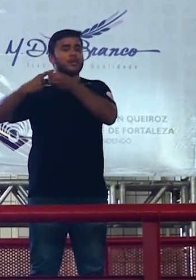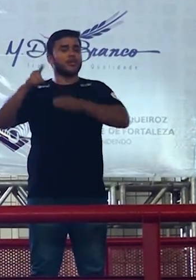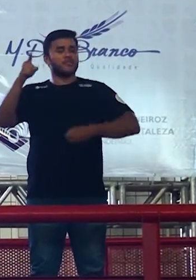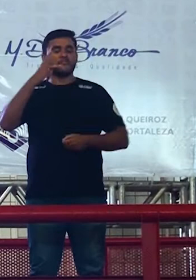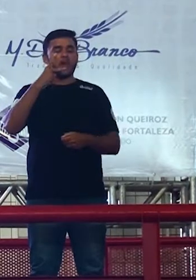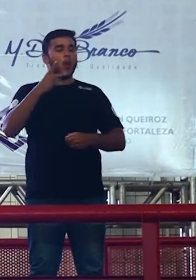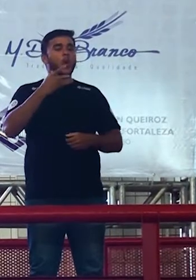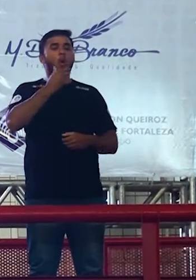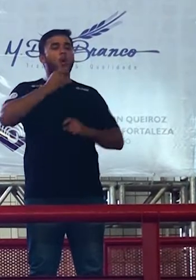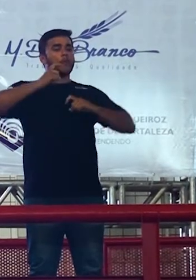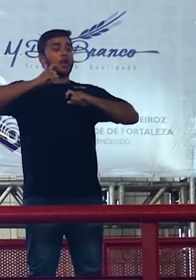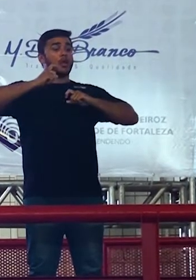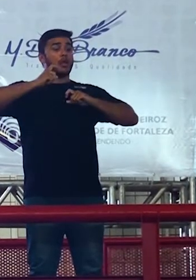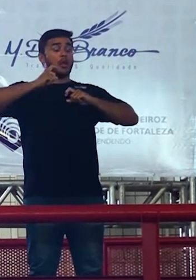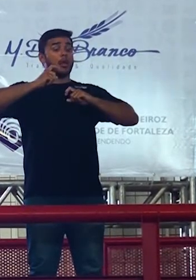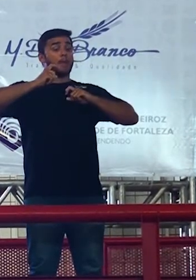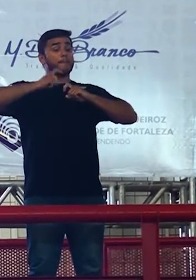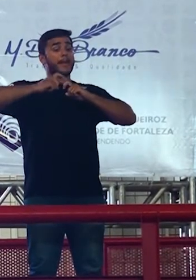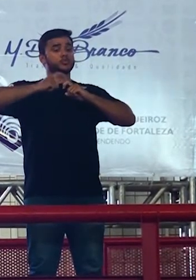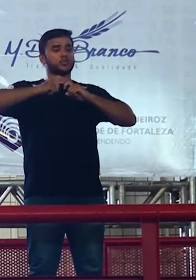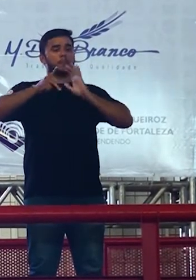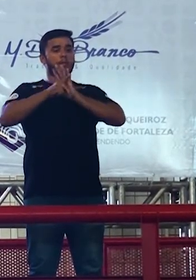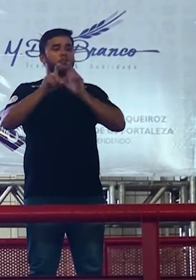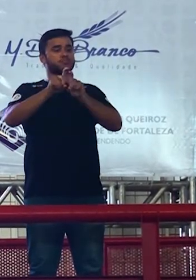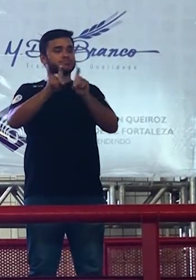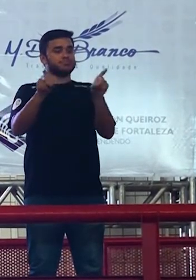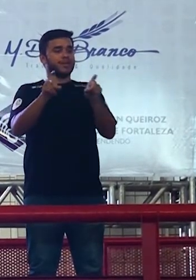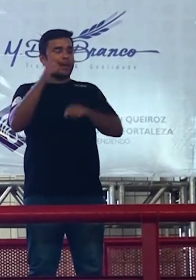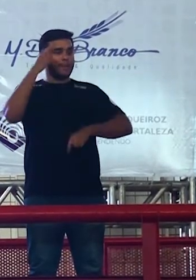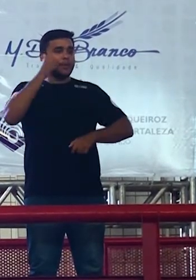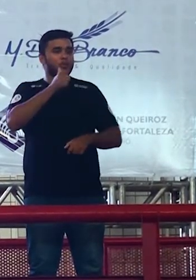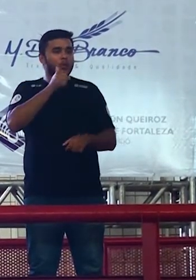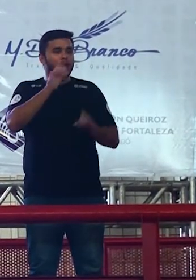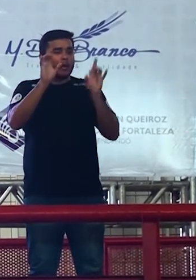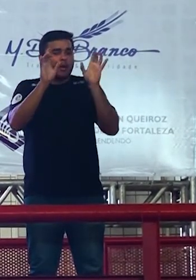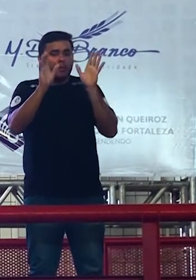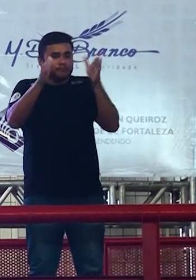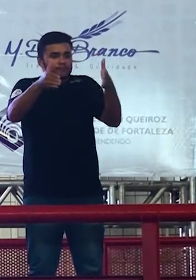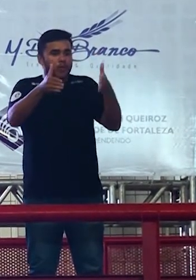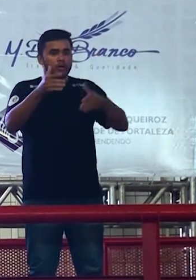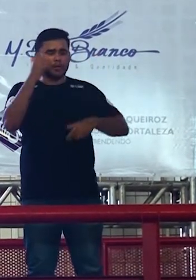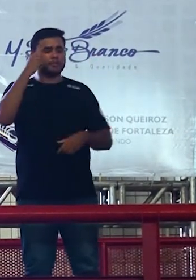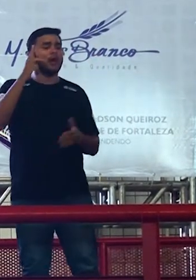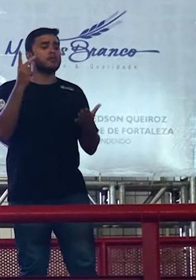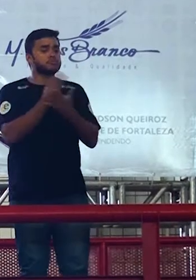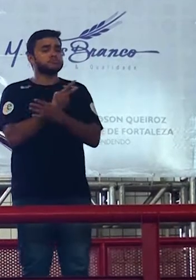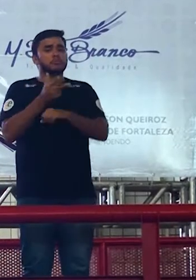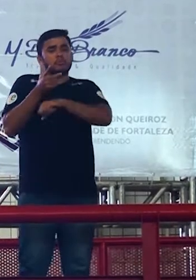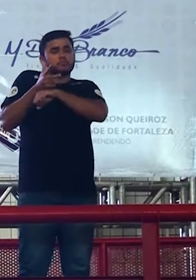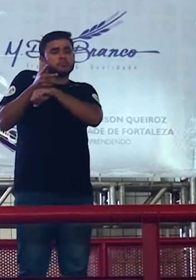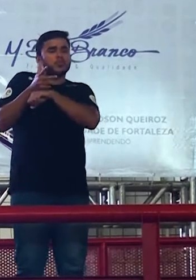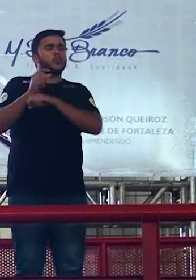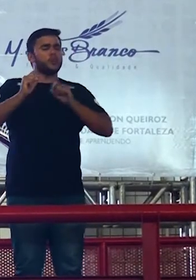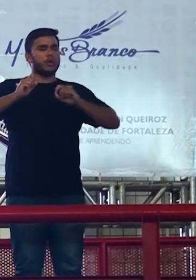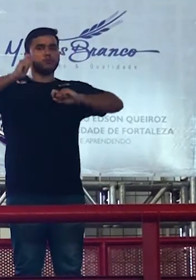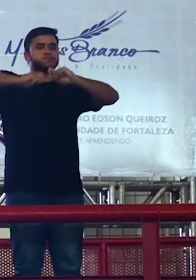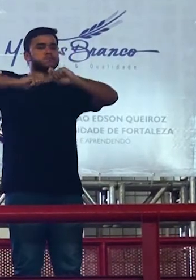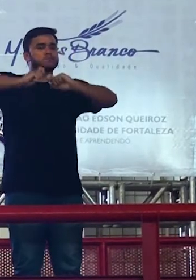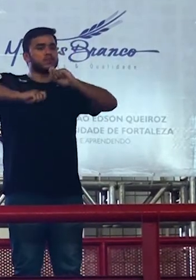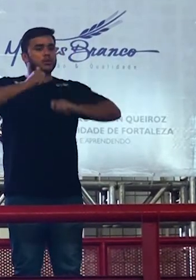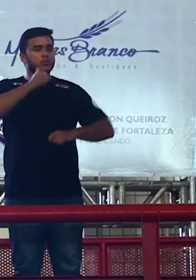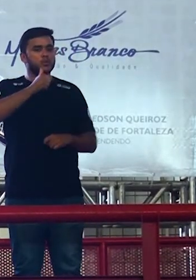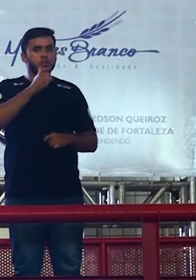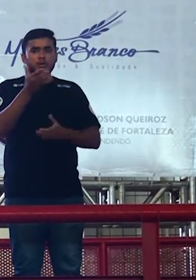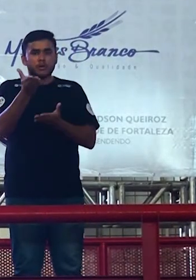abusou e como pode um cara que fez a medicina que representa